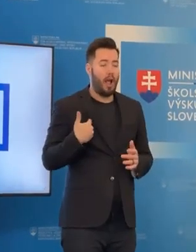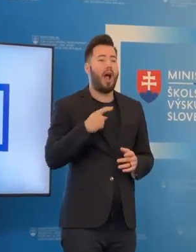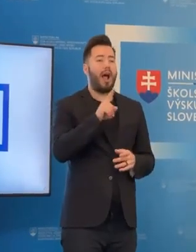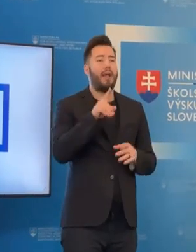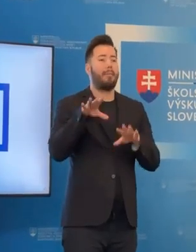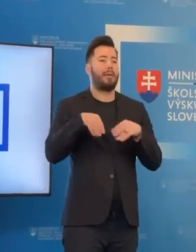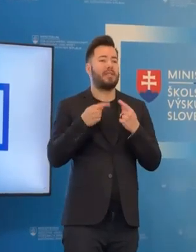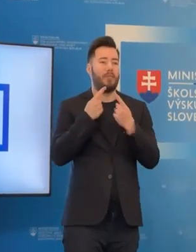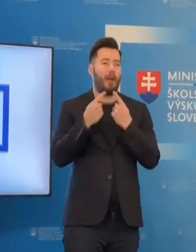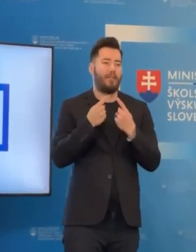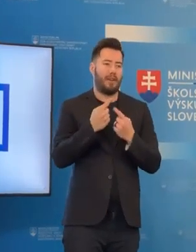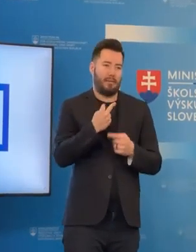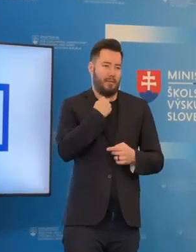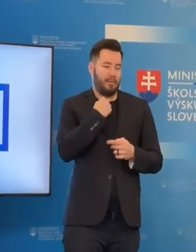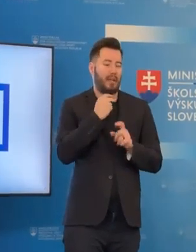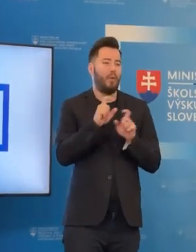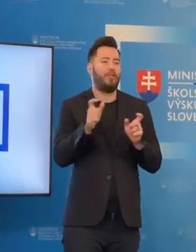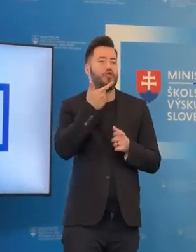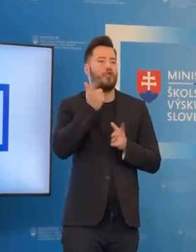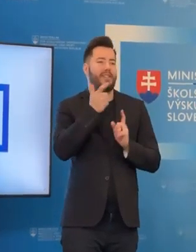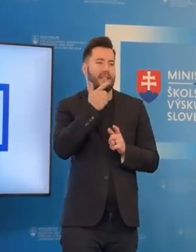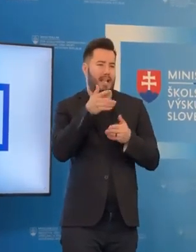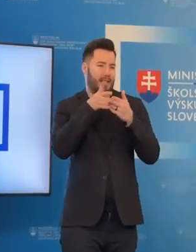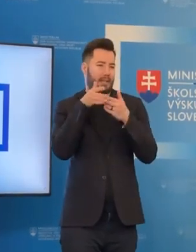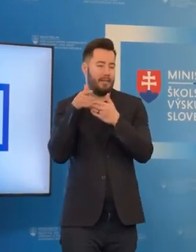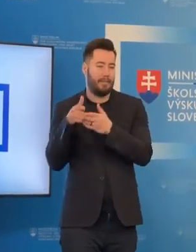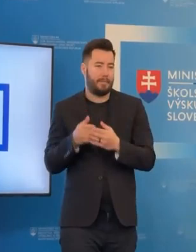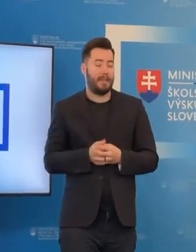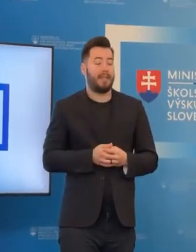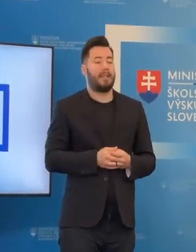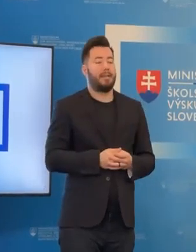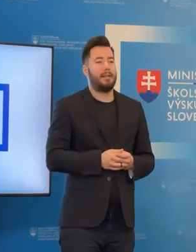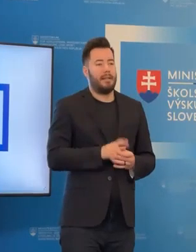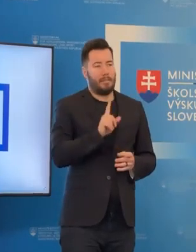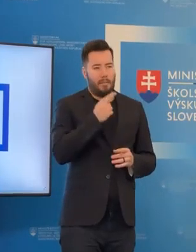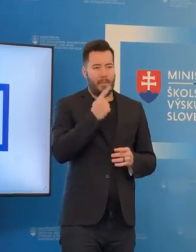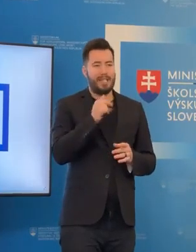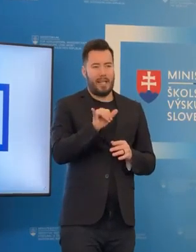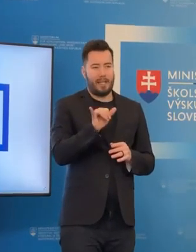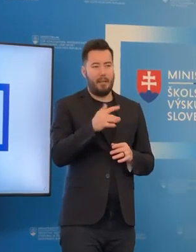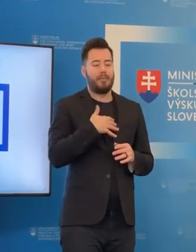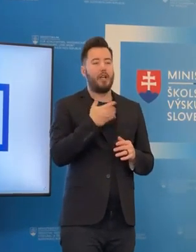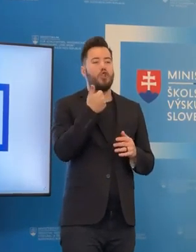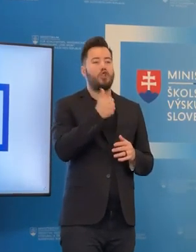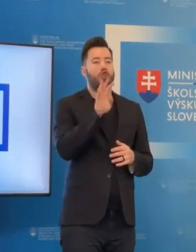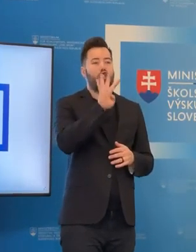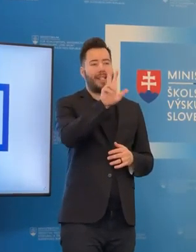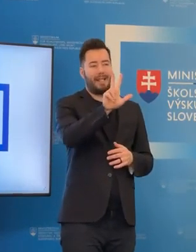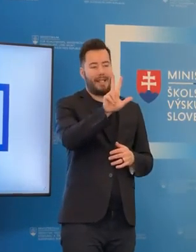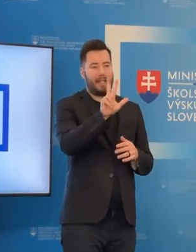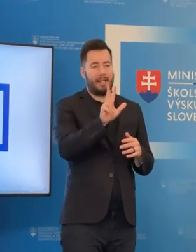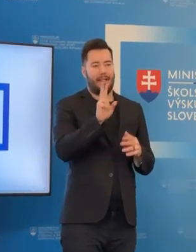slovenčine. Ja možno pre zaujímavost poviem, že momentálne k tej strede evidujeme 143 deviatakov,